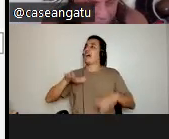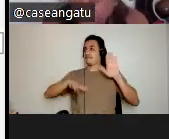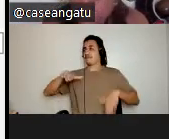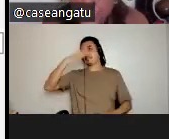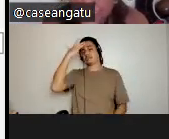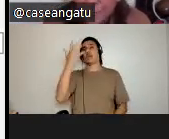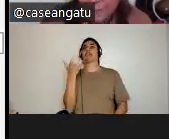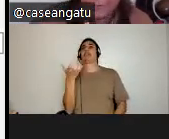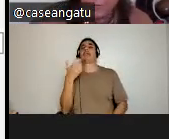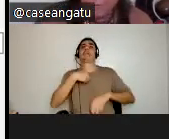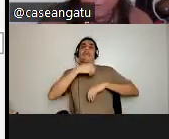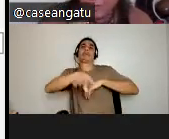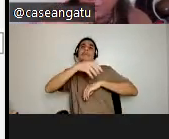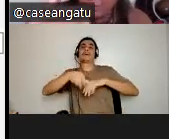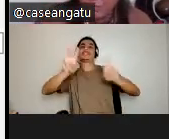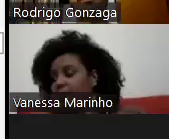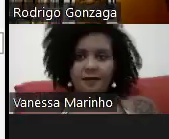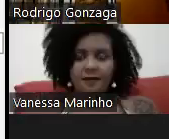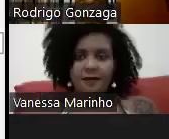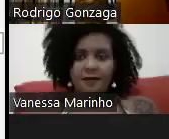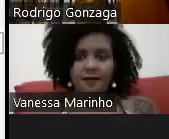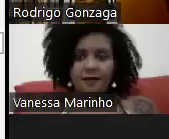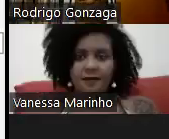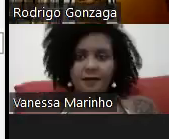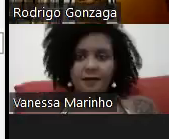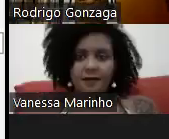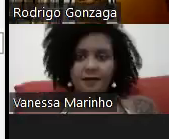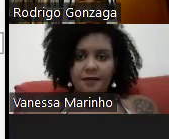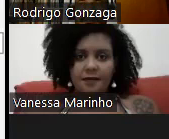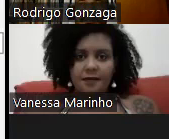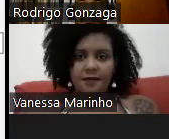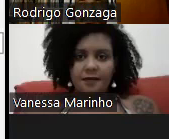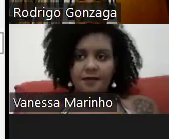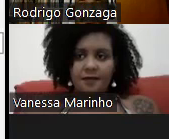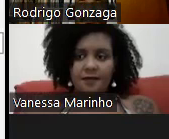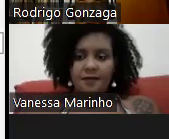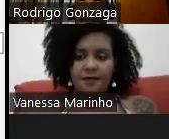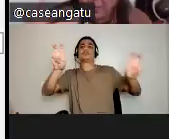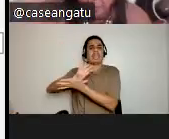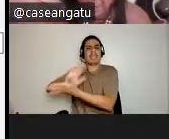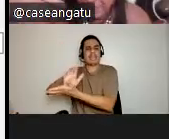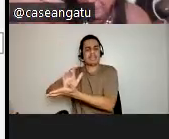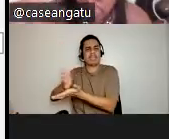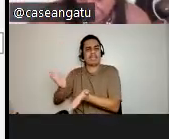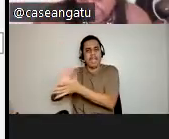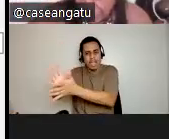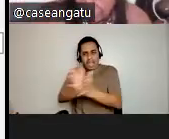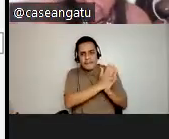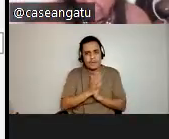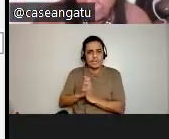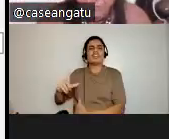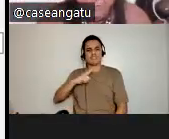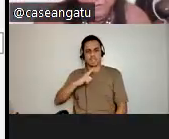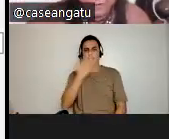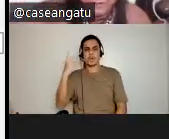falando da cultura, né? Mas como que eu posso falar de cultura se nós vivemos um genocídio? O genocídio, esse país tem cor, é cor negra,